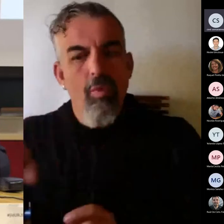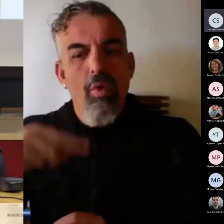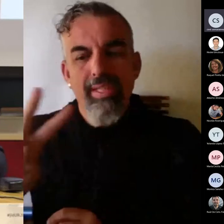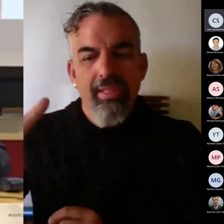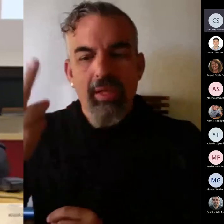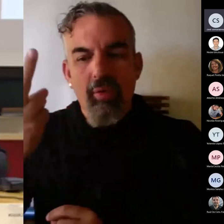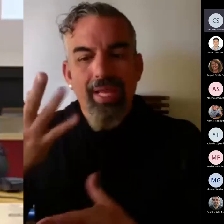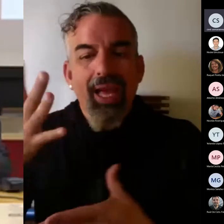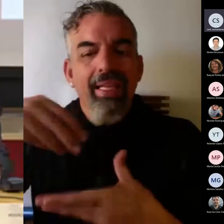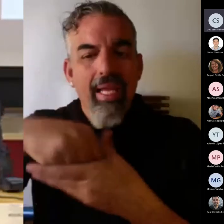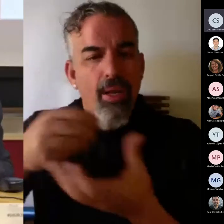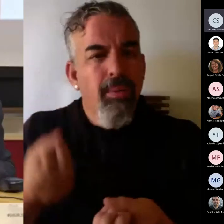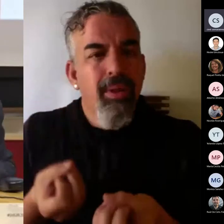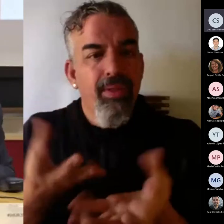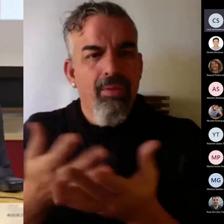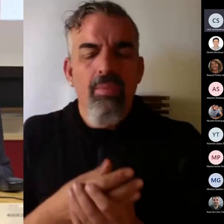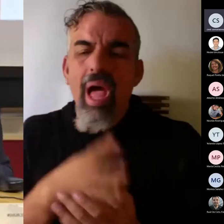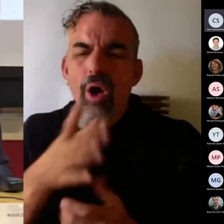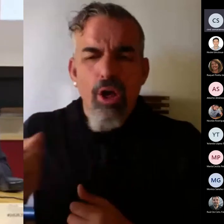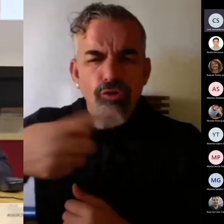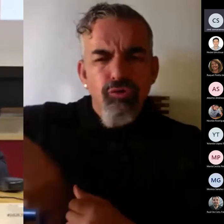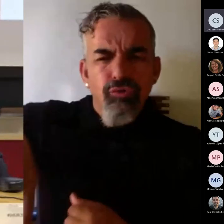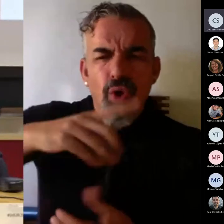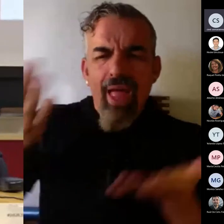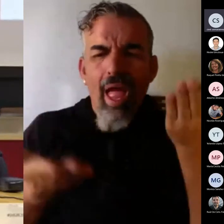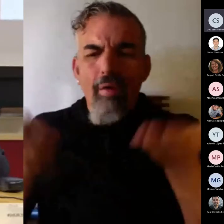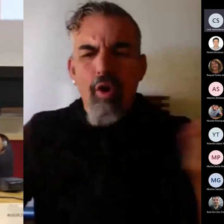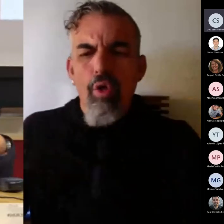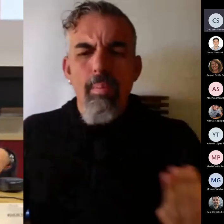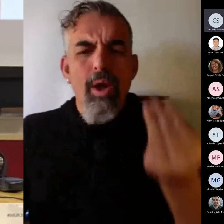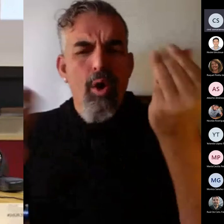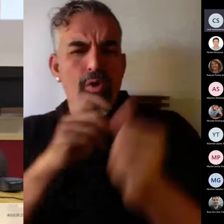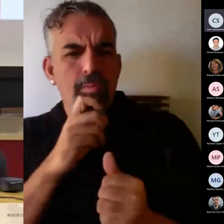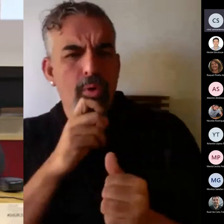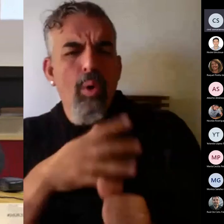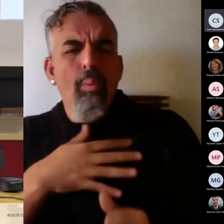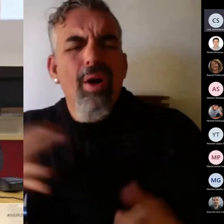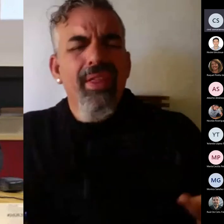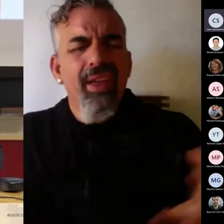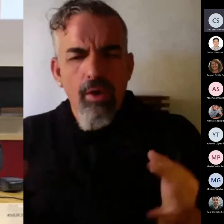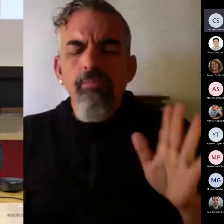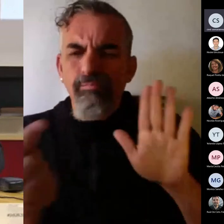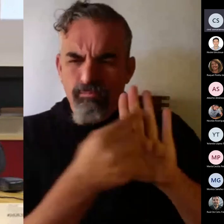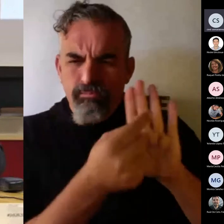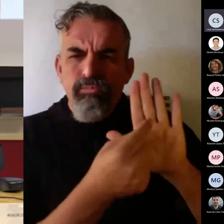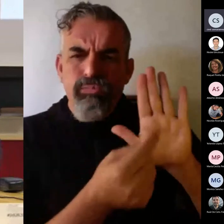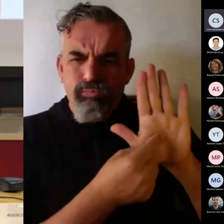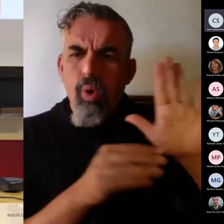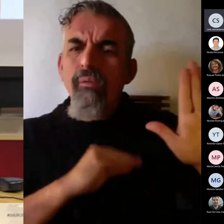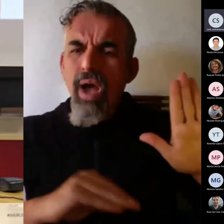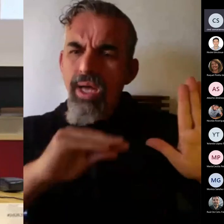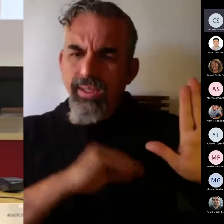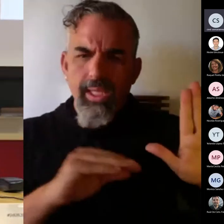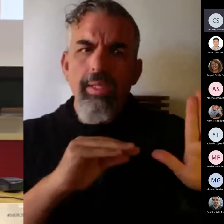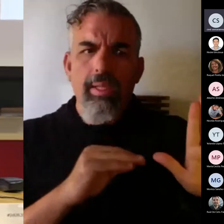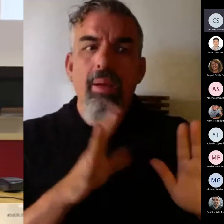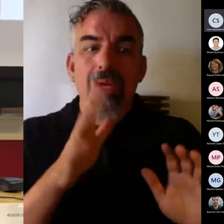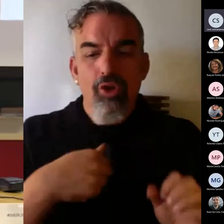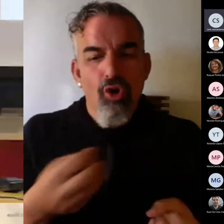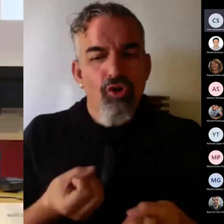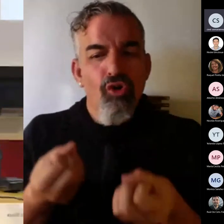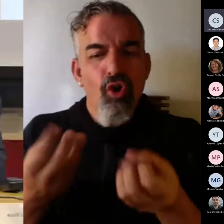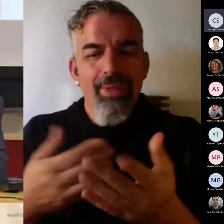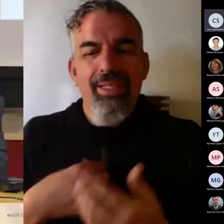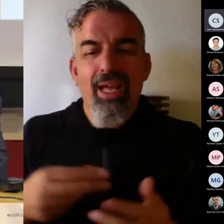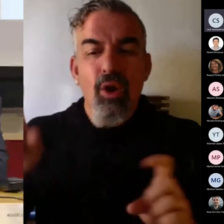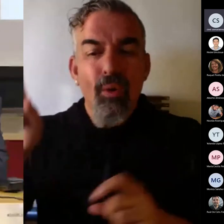¿Qué podemos hacer para mejorar la evaluación? Pues podemos hacer muchas cosas, pero yo aquí voy a traer un comentario célebre